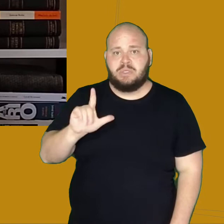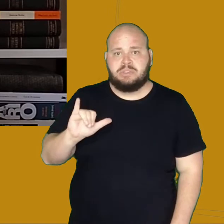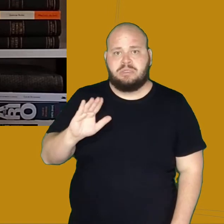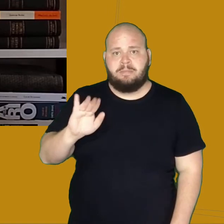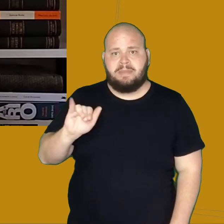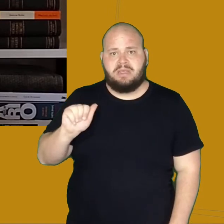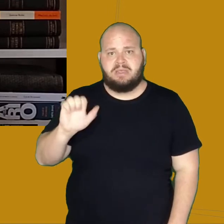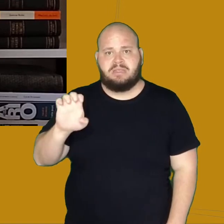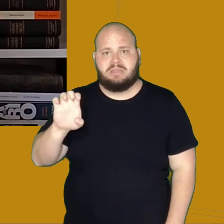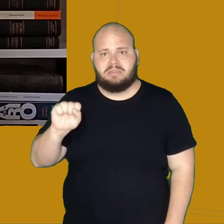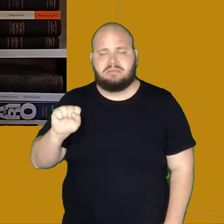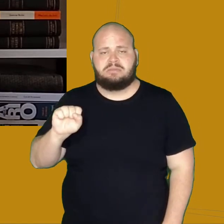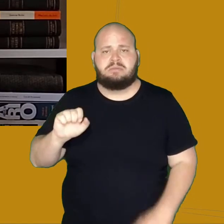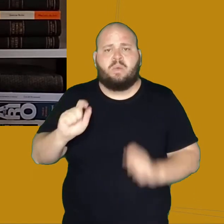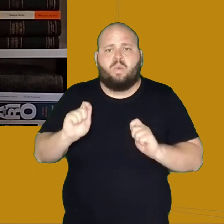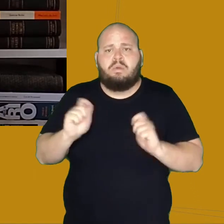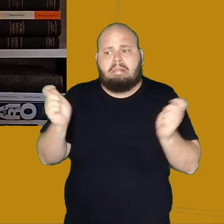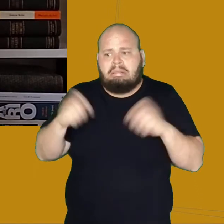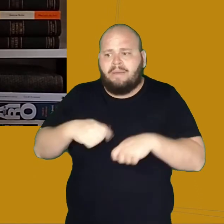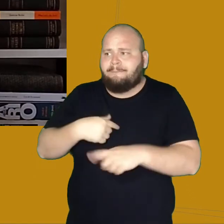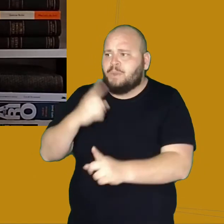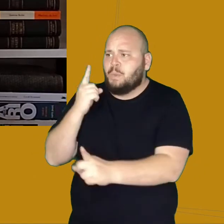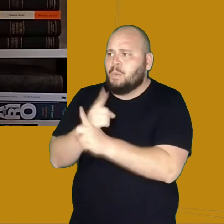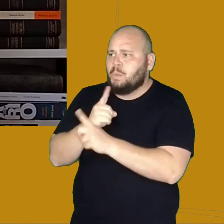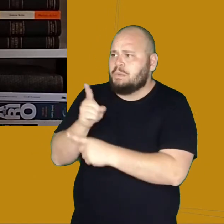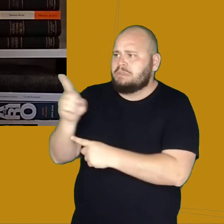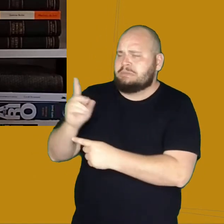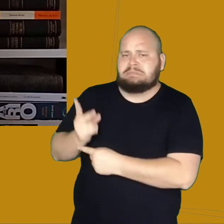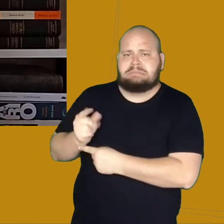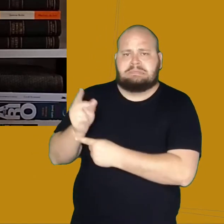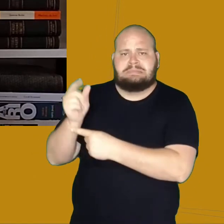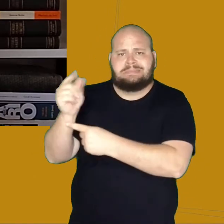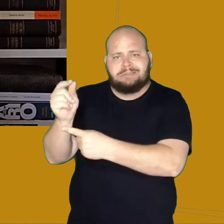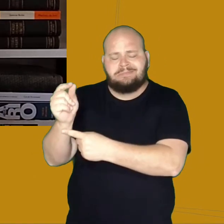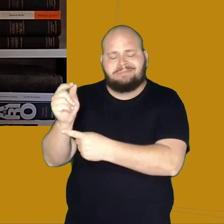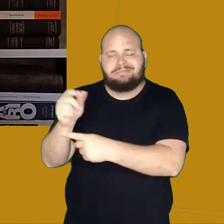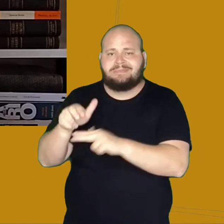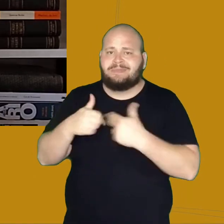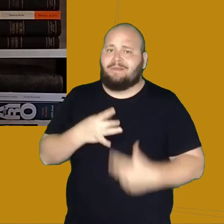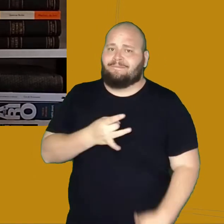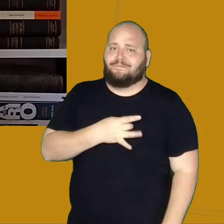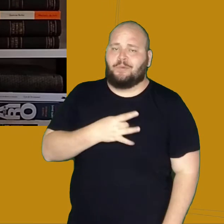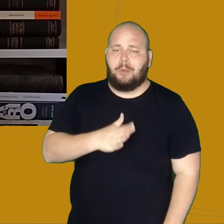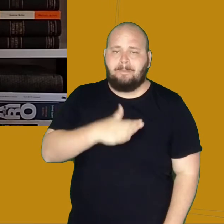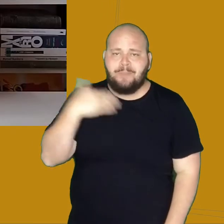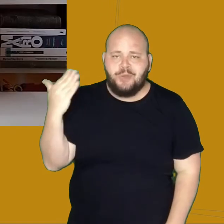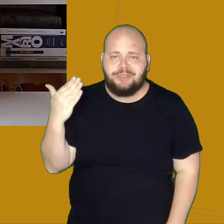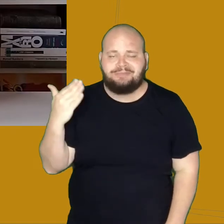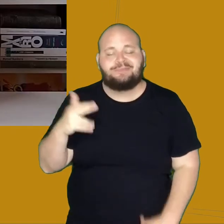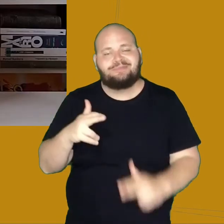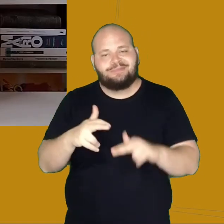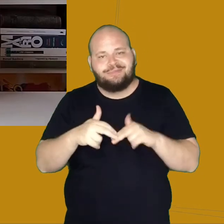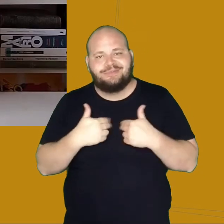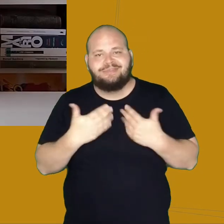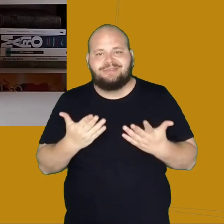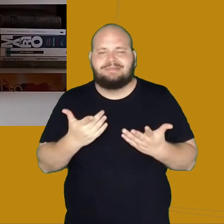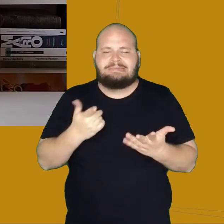ele, ele também pudesse encontrar o Alcibiades na eternidade. Ele ficou com medo de morrer. Então, para tentar se